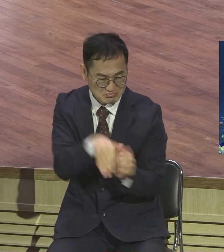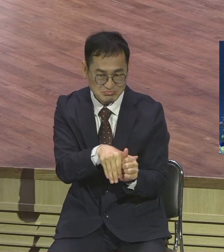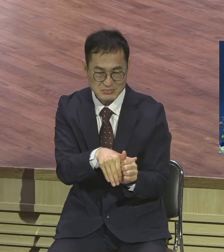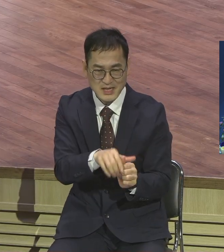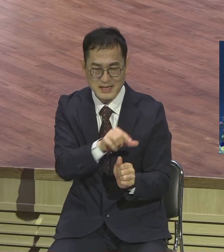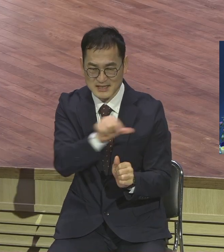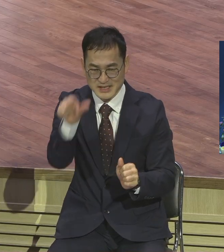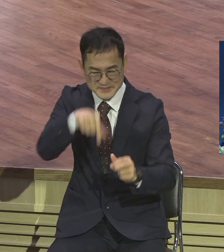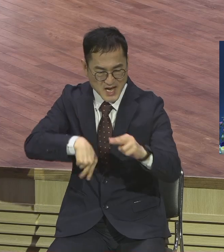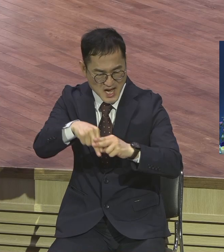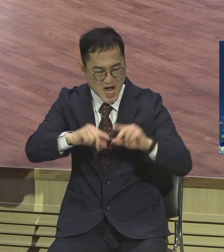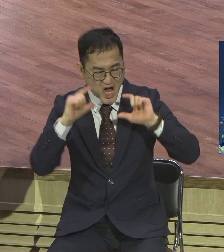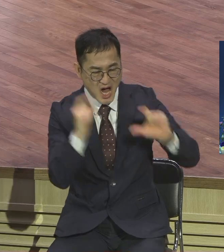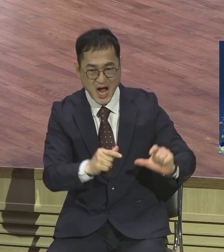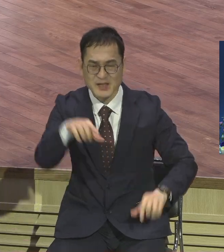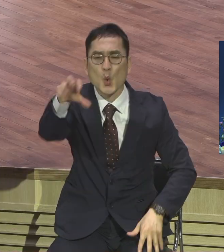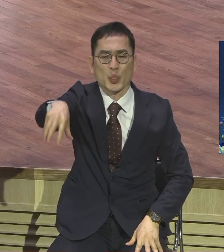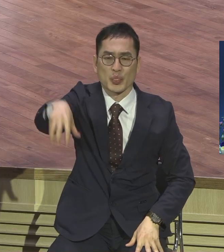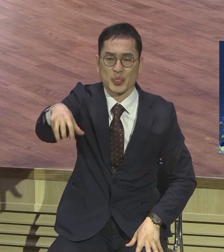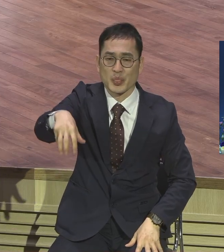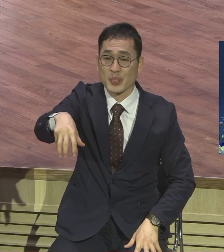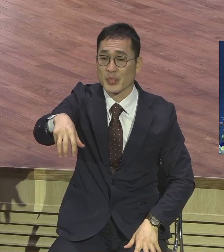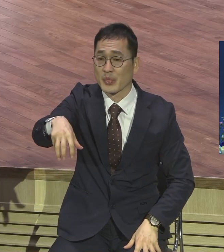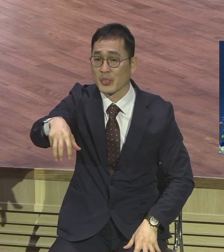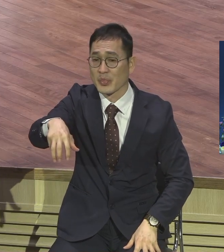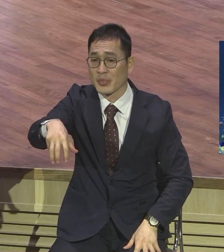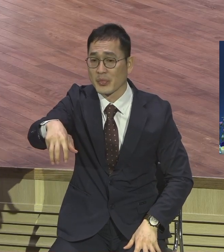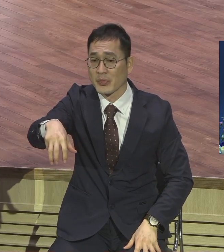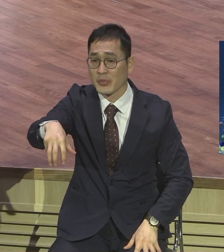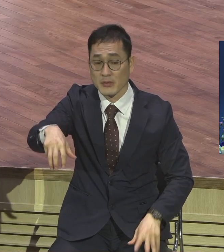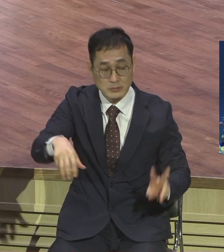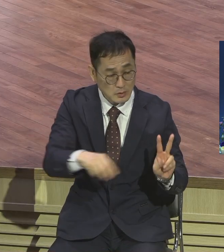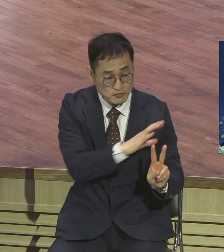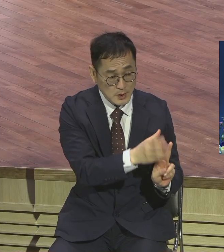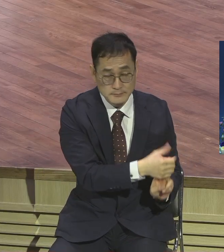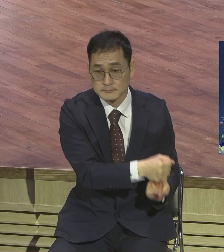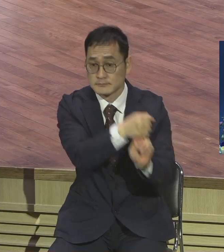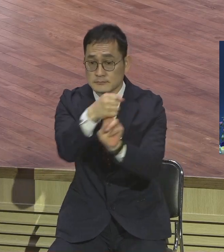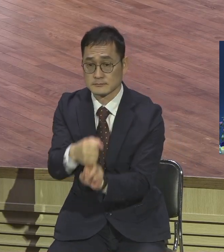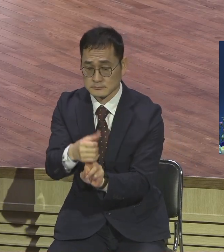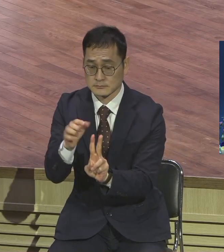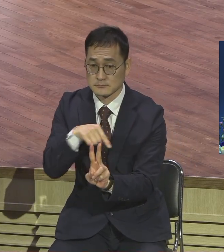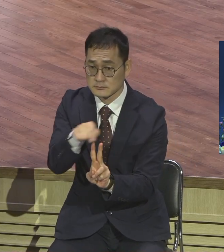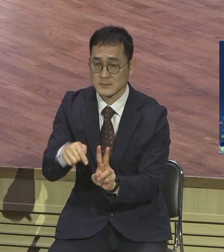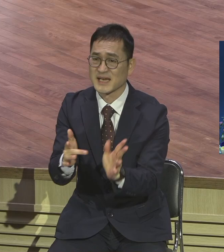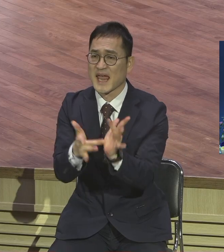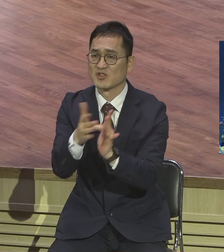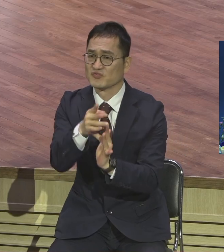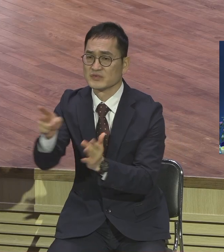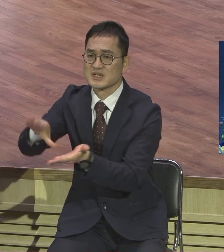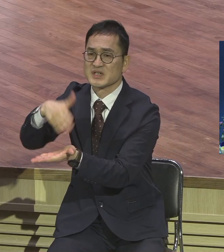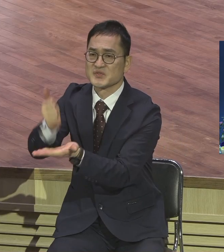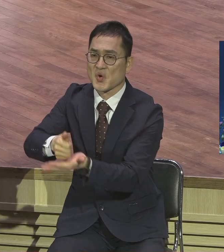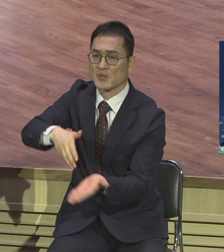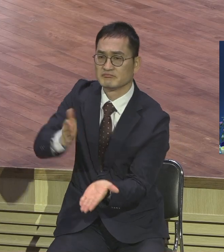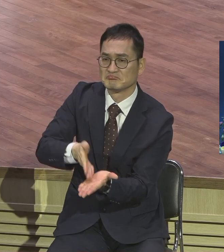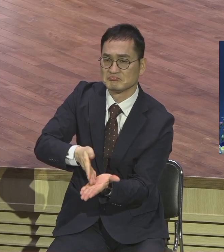공예 앞에 잡혀가서 예수가 그리스도다 그 당시에 이 말은요 죽을려고